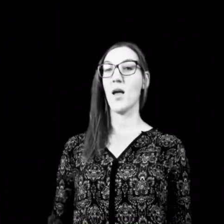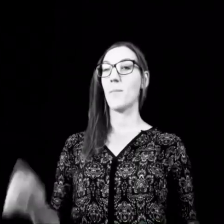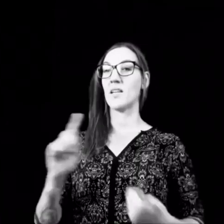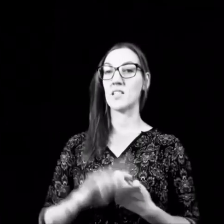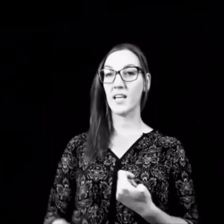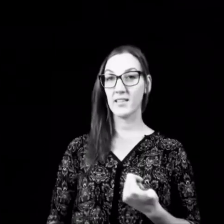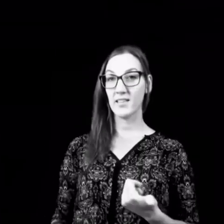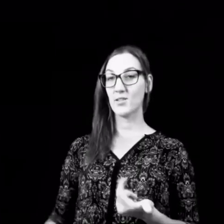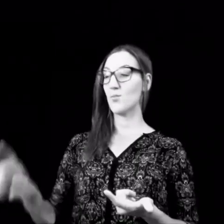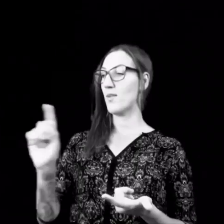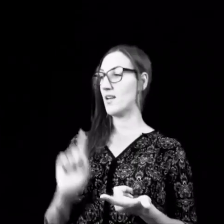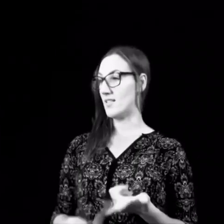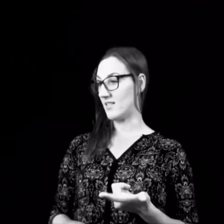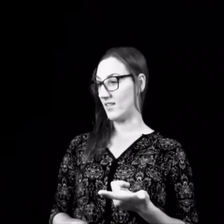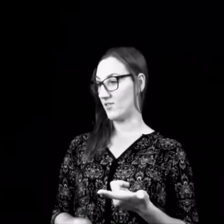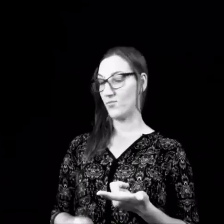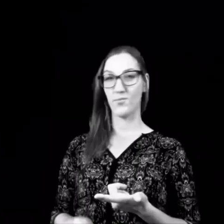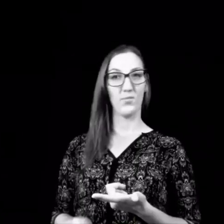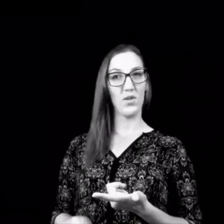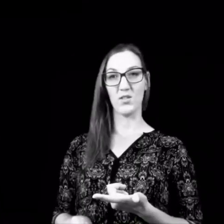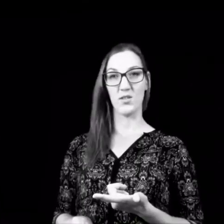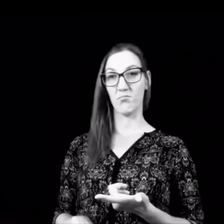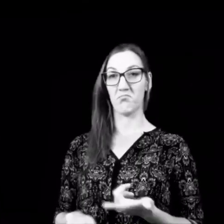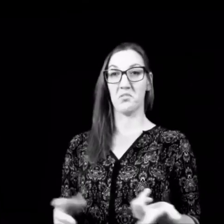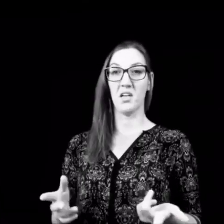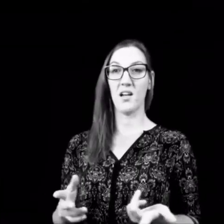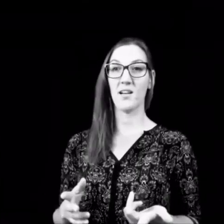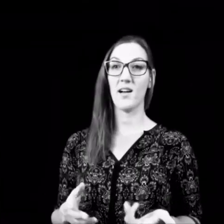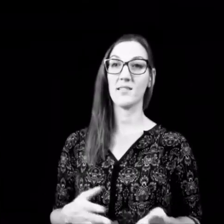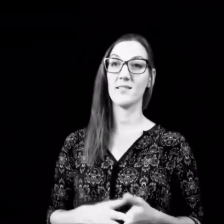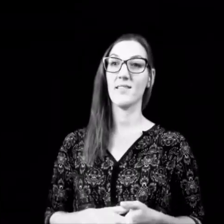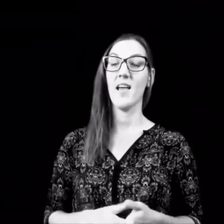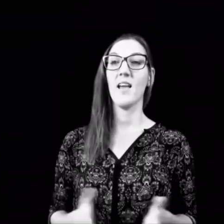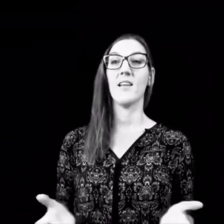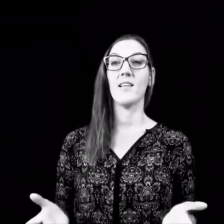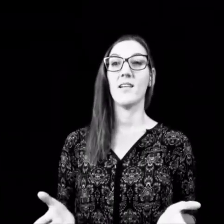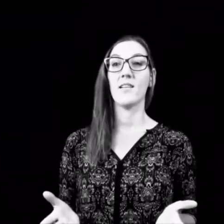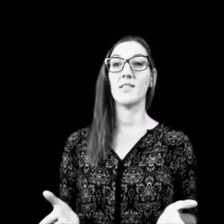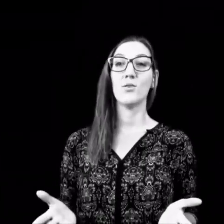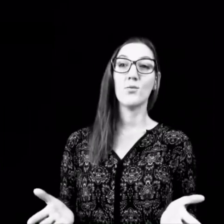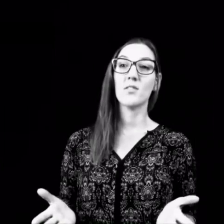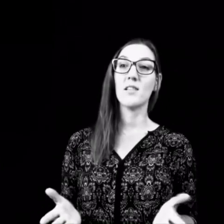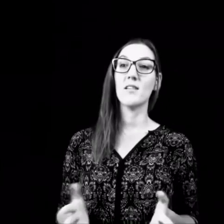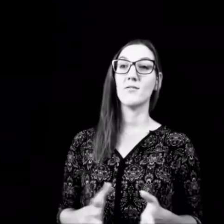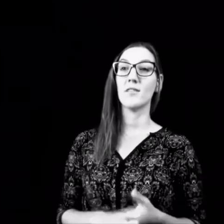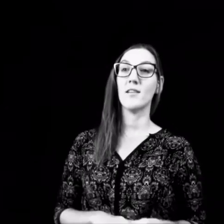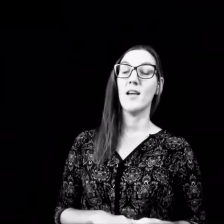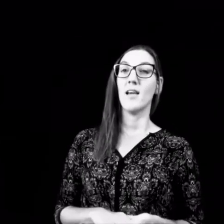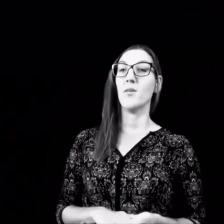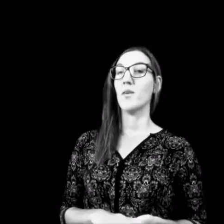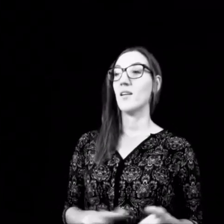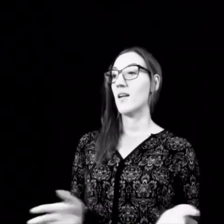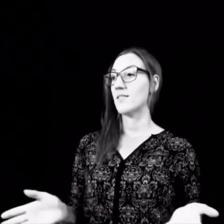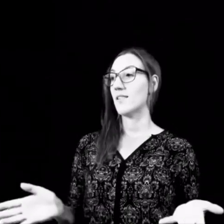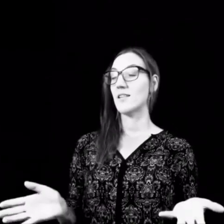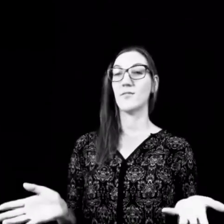Man trinkt nicht, man isst nicht. Ist im Kindergarten, in der Jugendhilfe, in Behindertenhilfen,